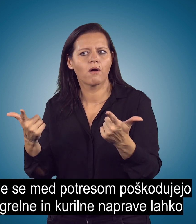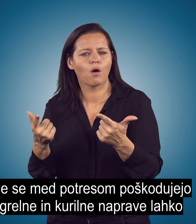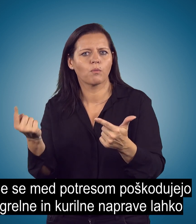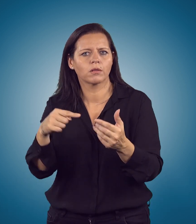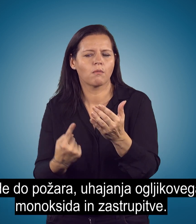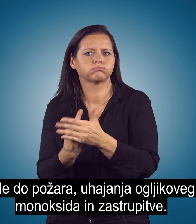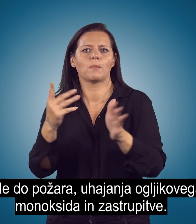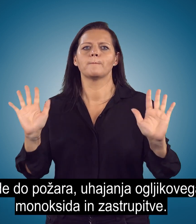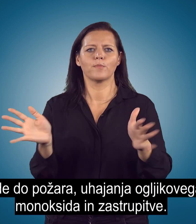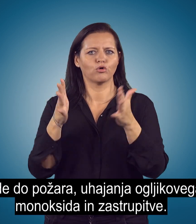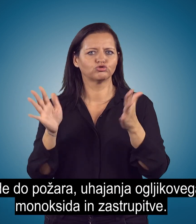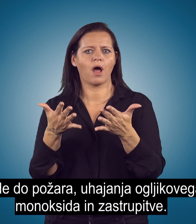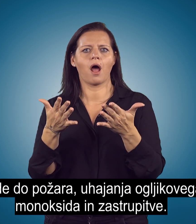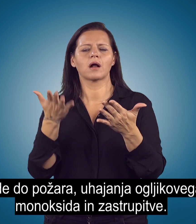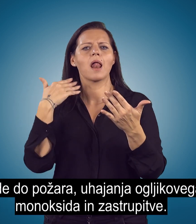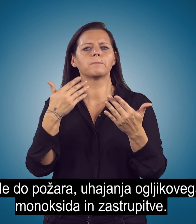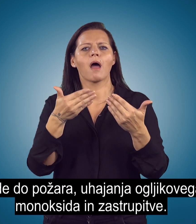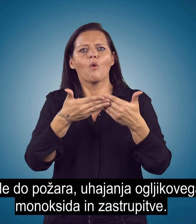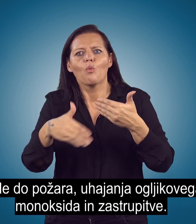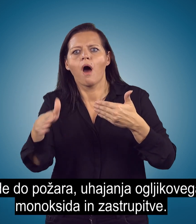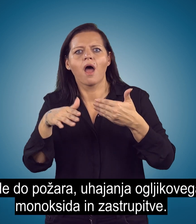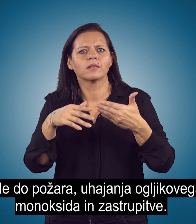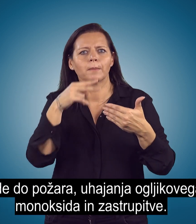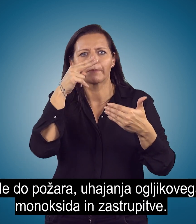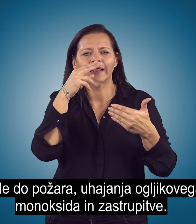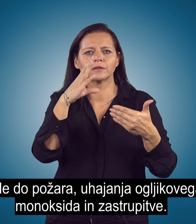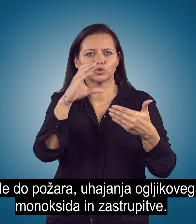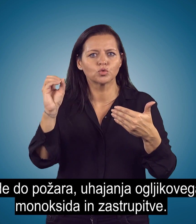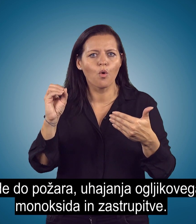do požara, vhajanja oglikovega monoksida in zastropitve.